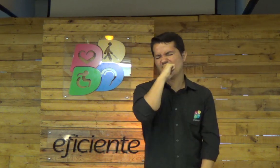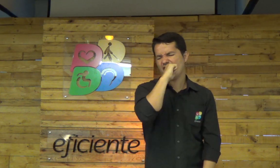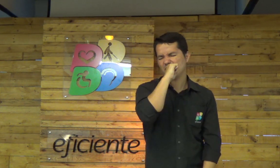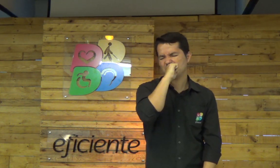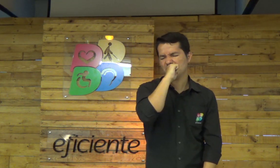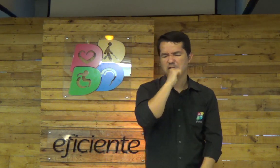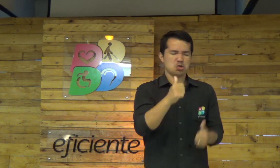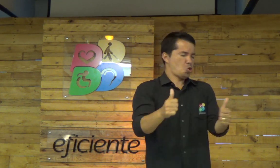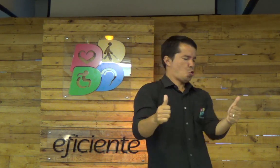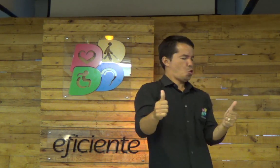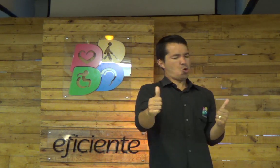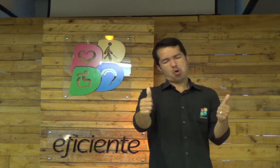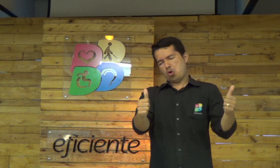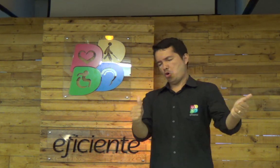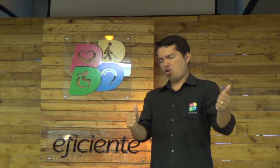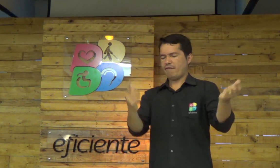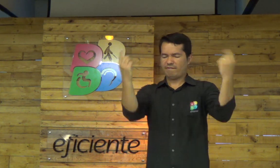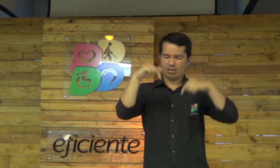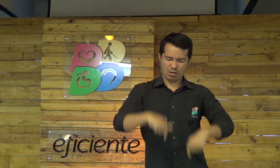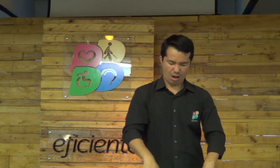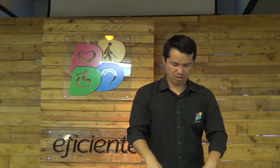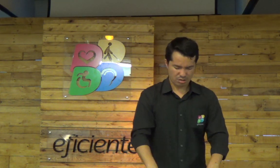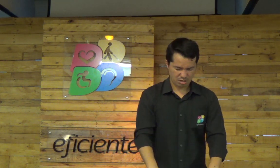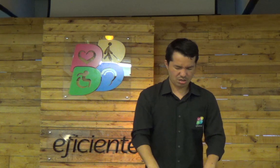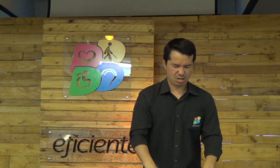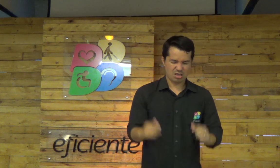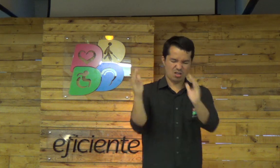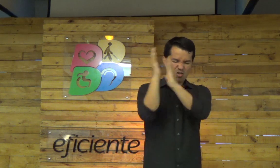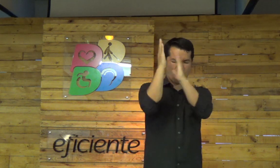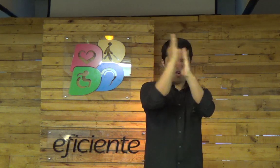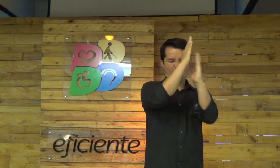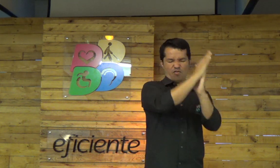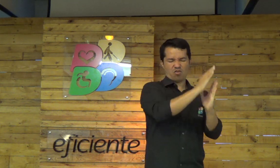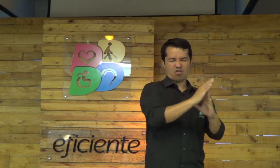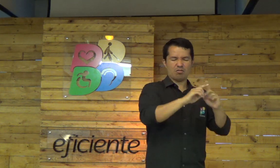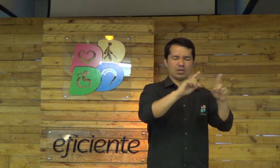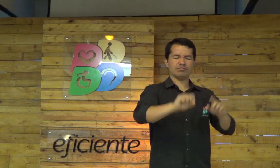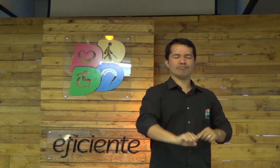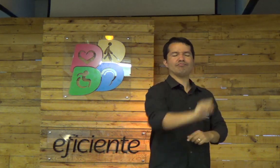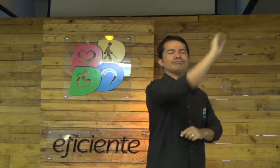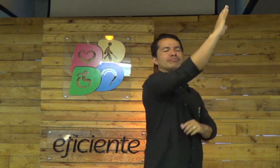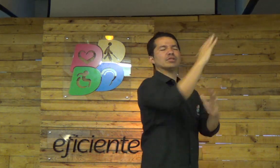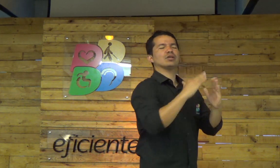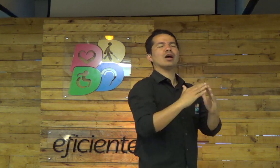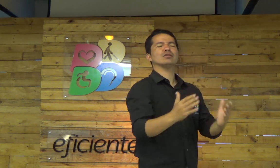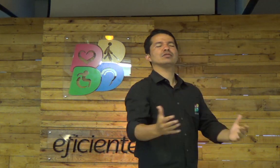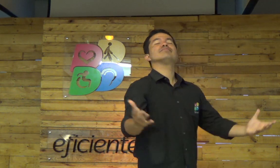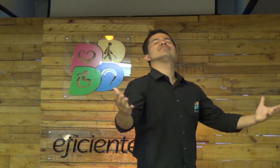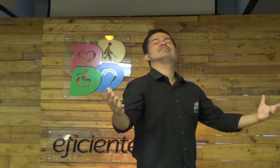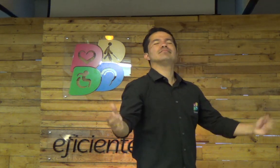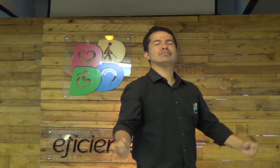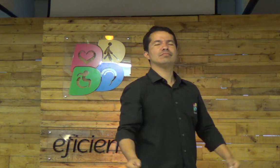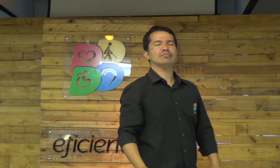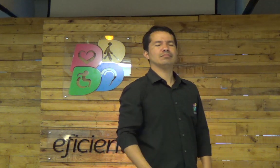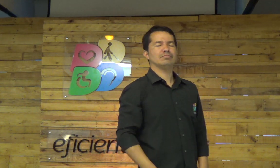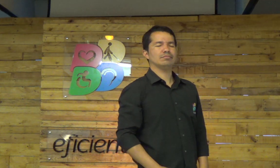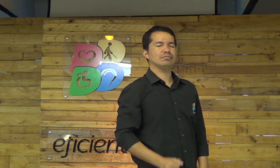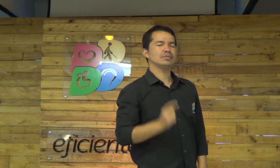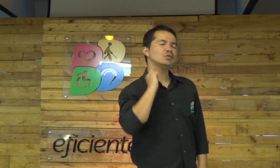Deus, as vezes nós chegamos aqui no sábado, louvamos ao Senhor, e quando vamos para casa,